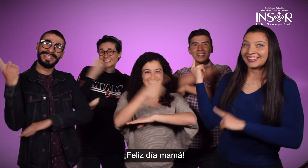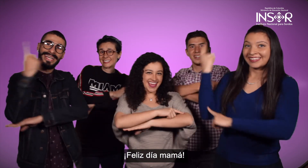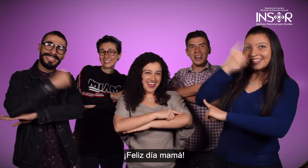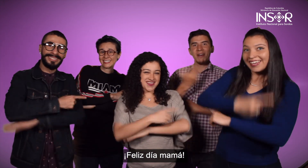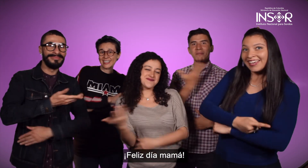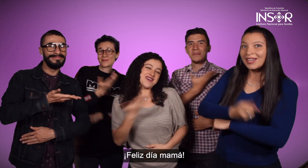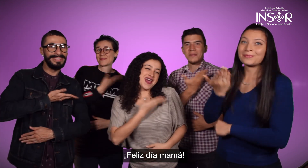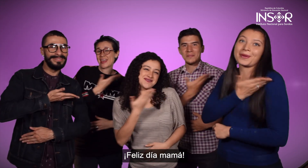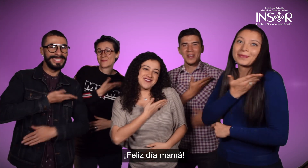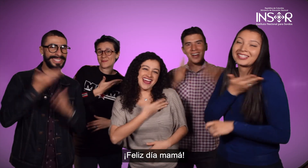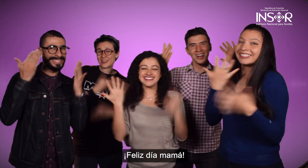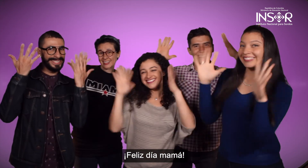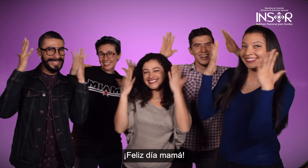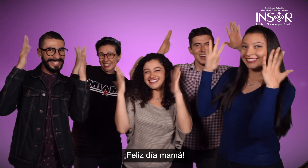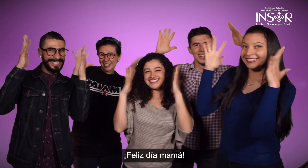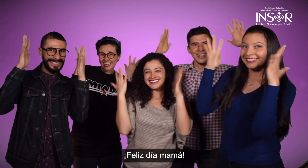Feliz día mamá